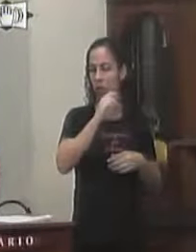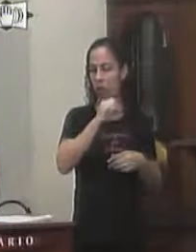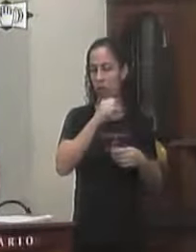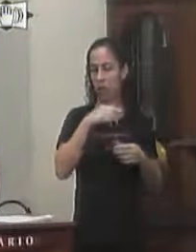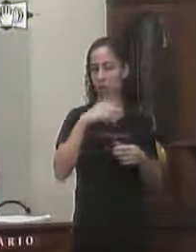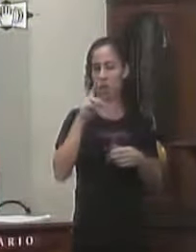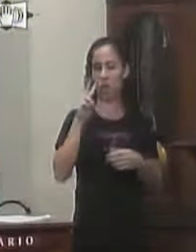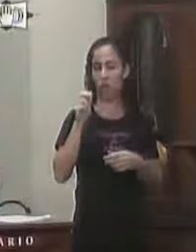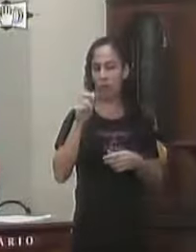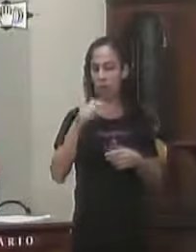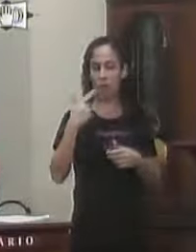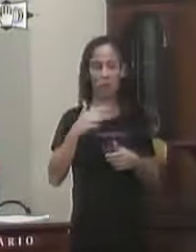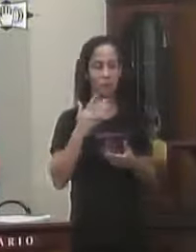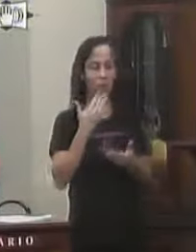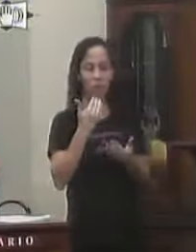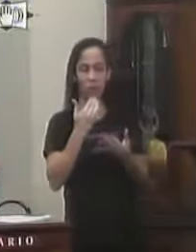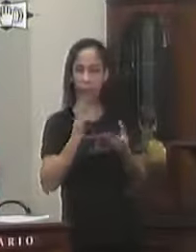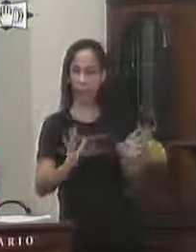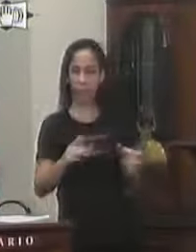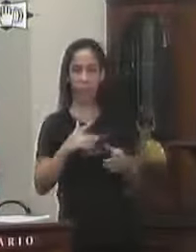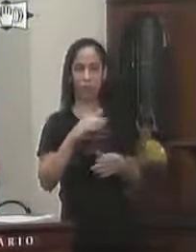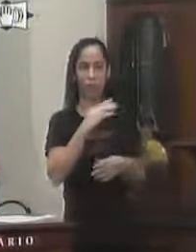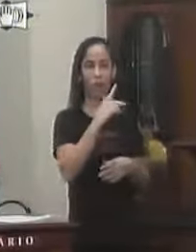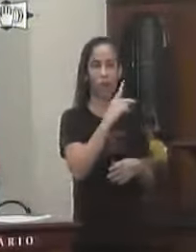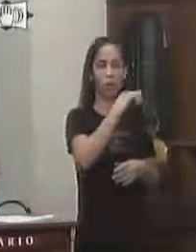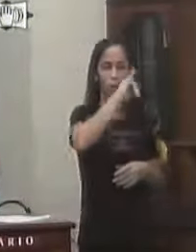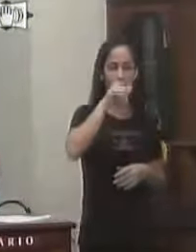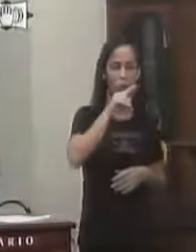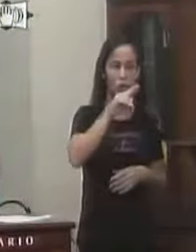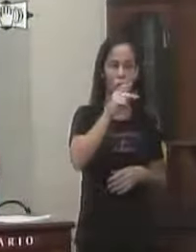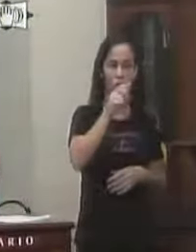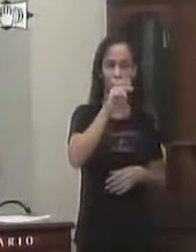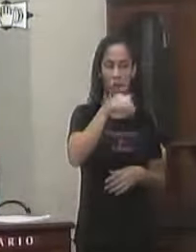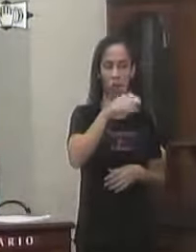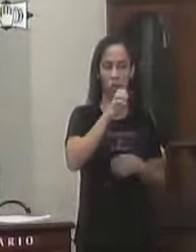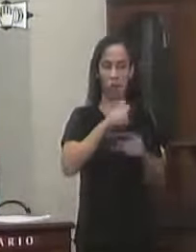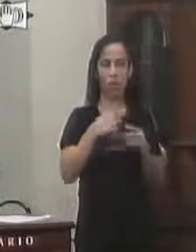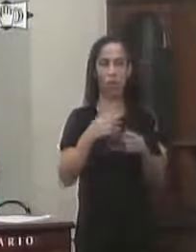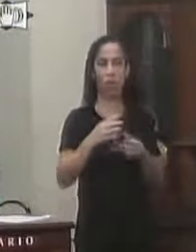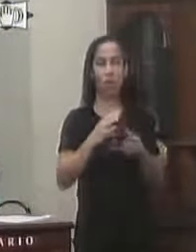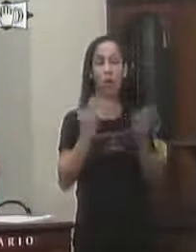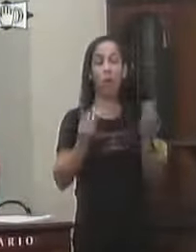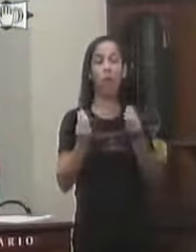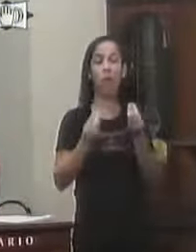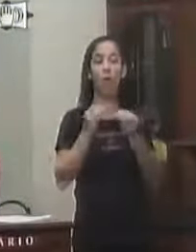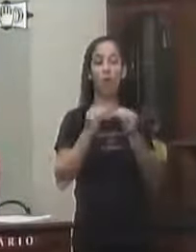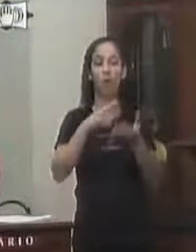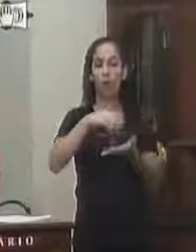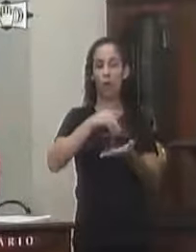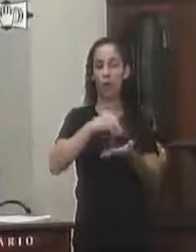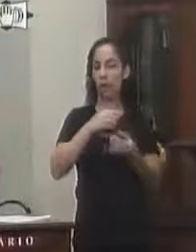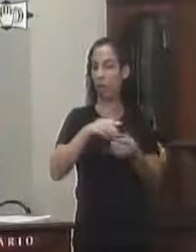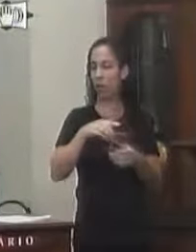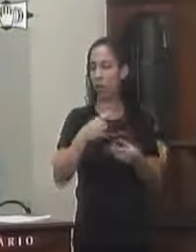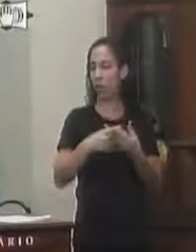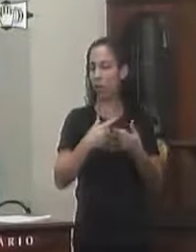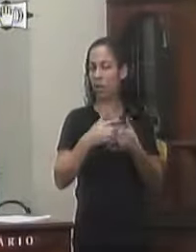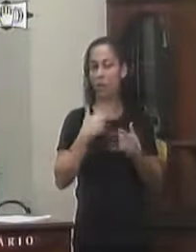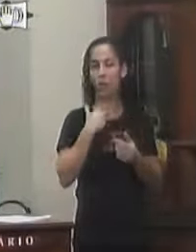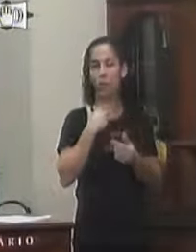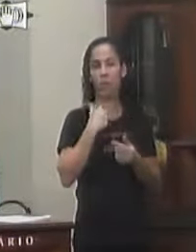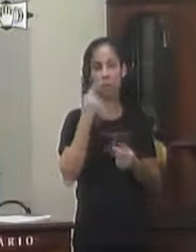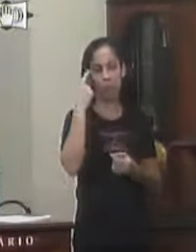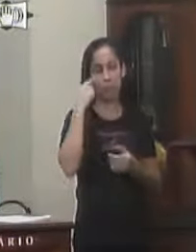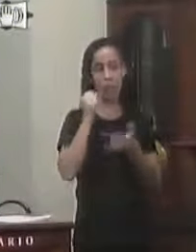cesta básica Foi no craje do Paraná Não tinha cesta básica Então eu pedi a cópia Do processo Para saber aonde Que está agarrando Porque você não pode